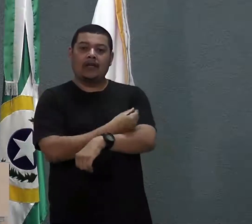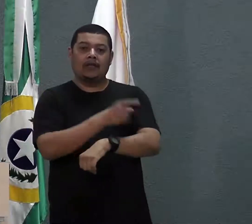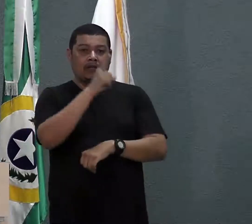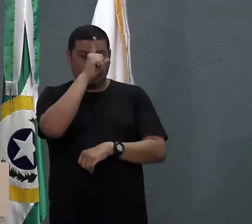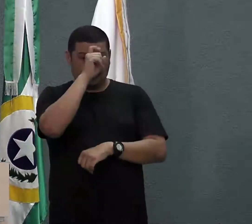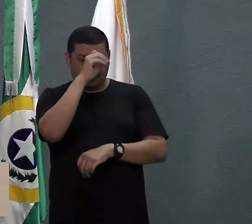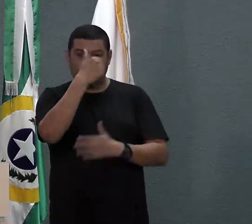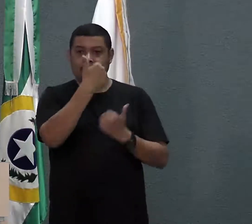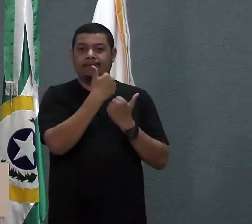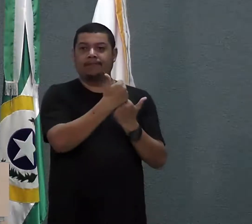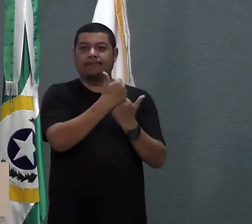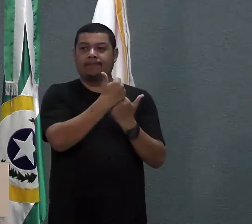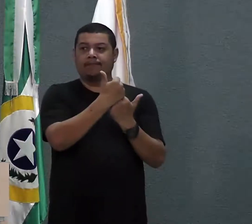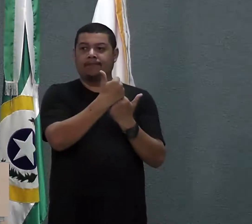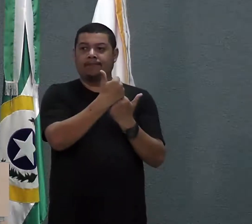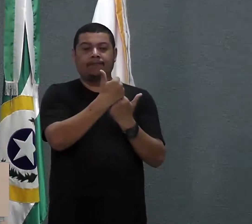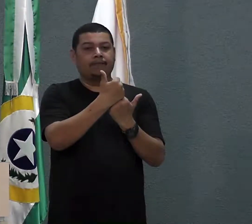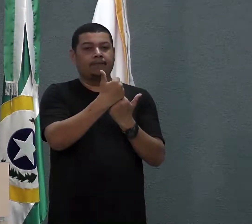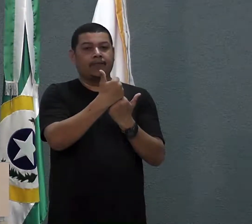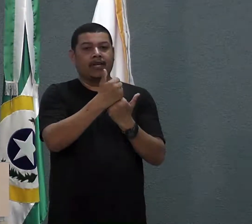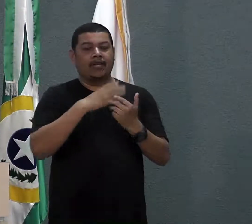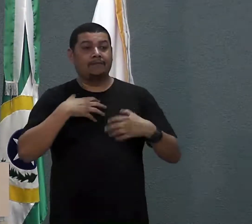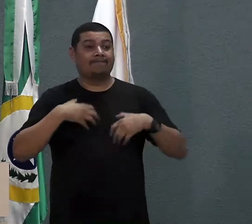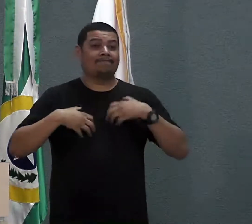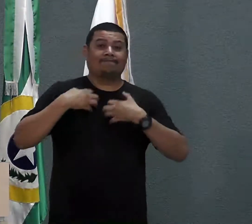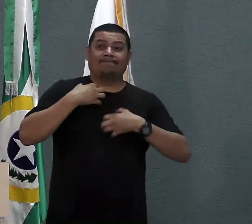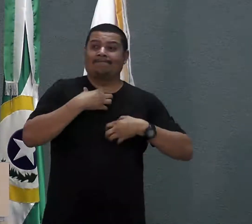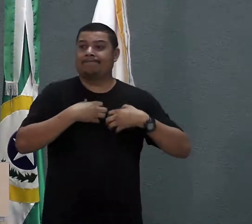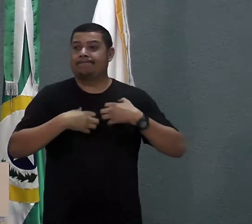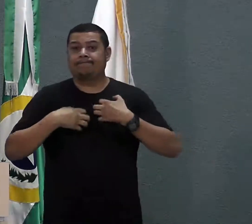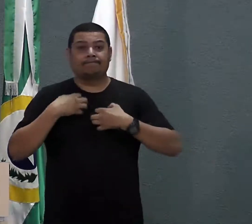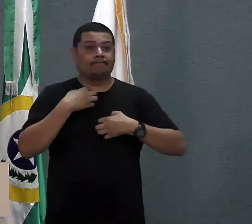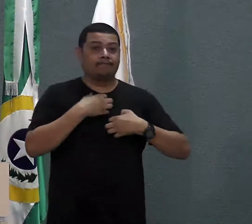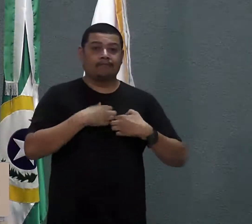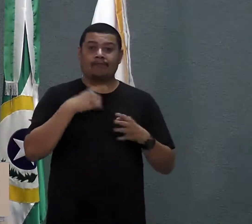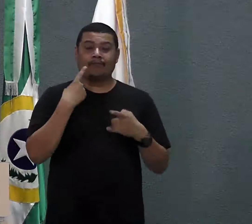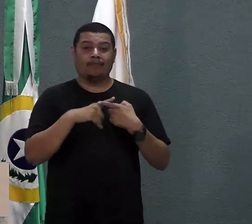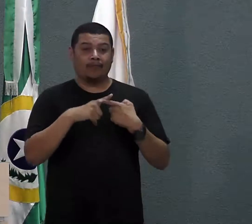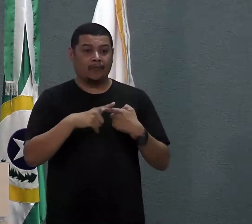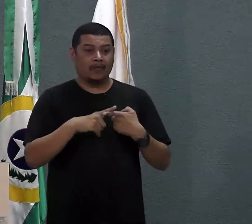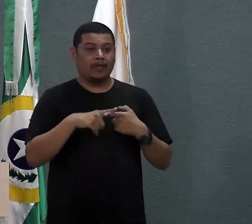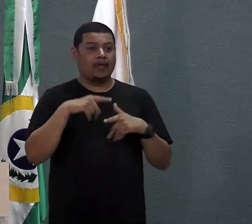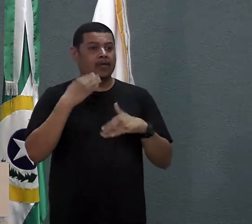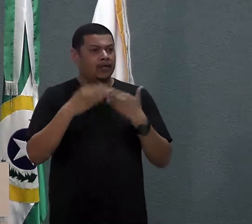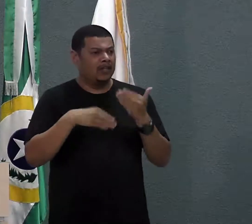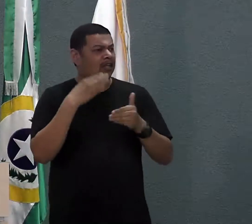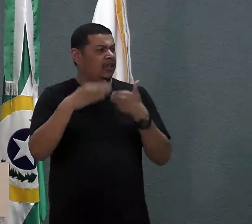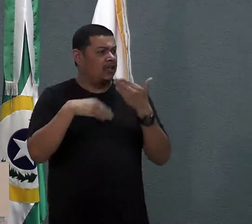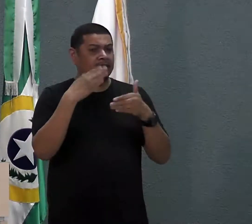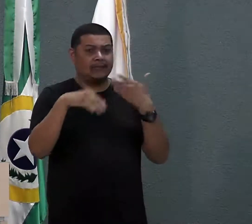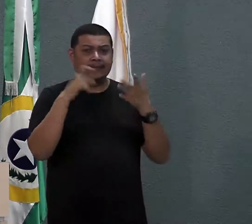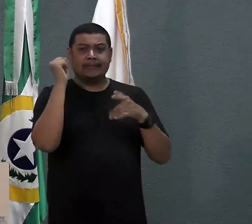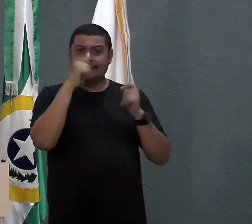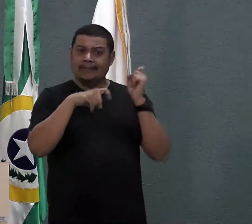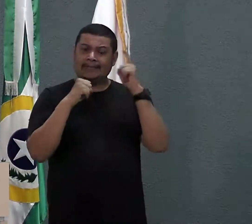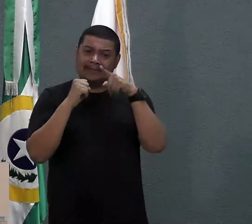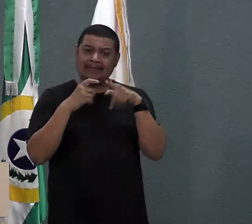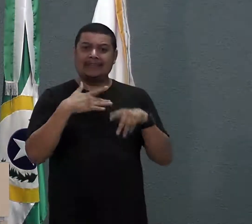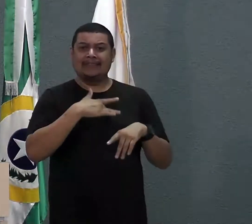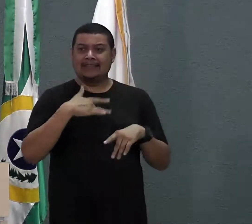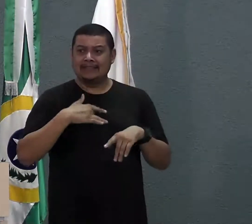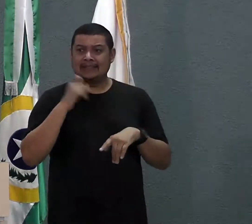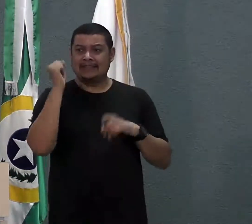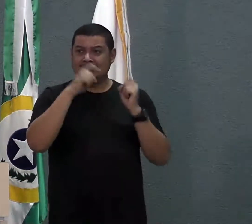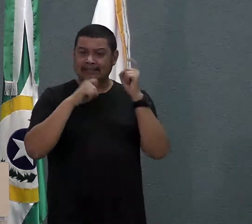no hospital de campanha e fiquei agoniado com a situação, do agravamento da situação dele,